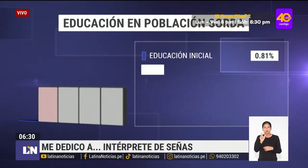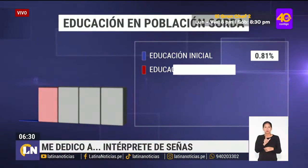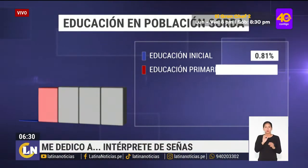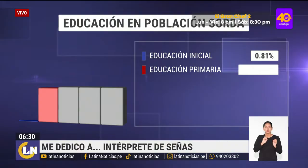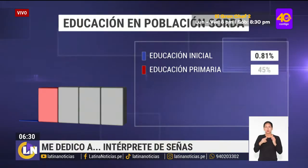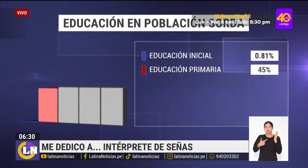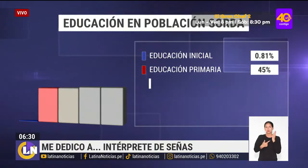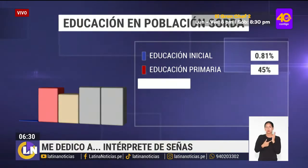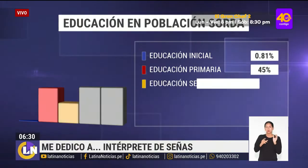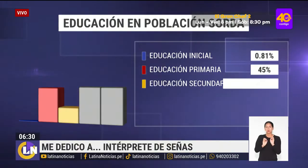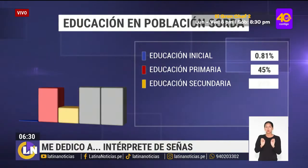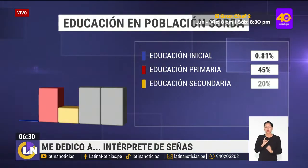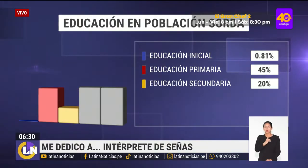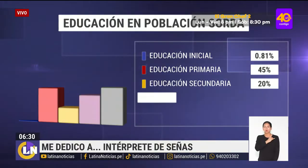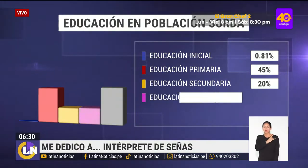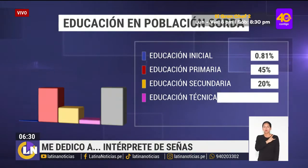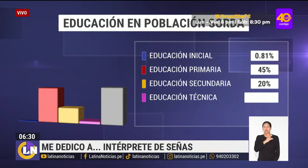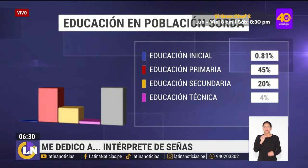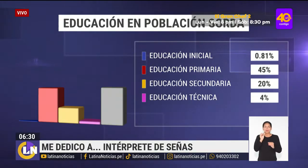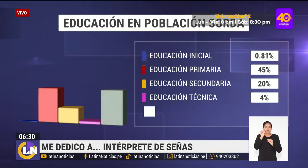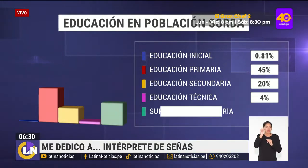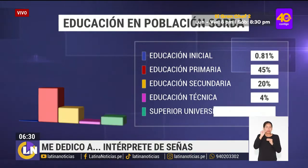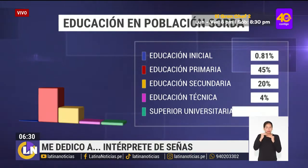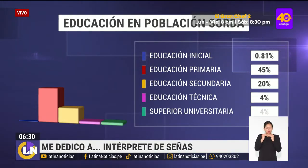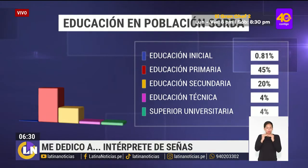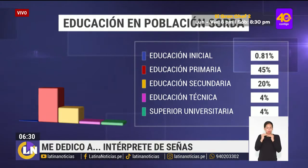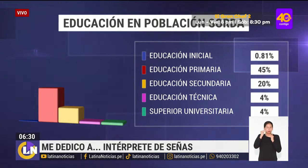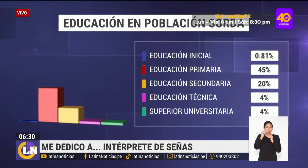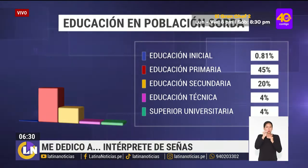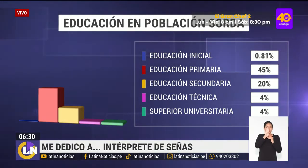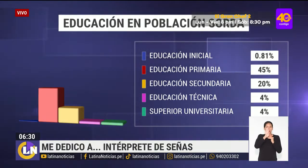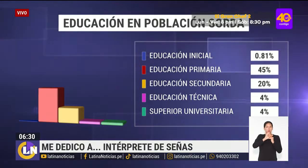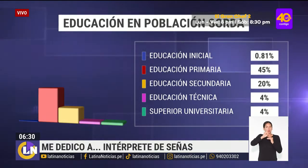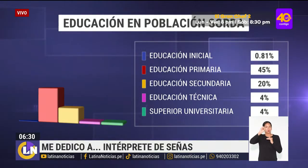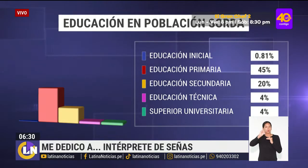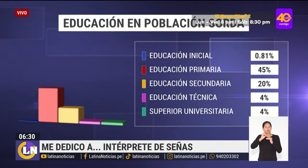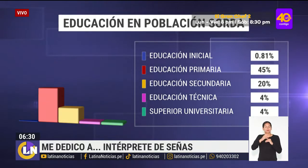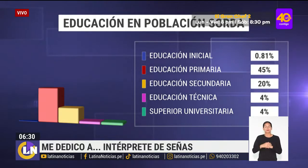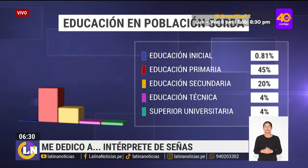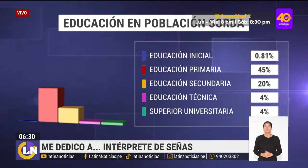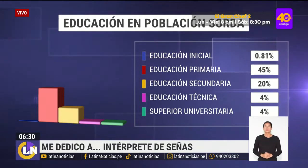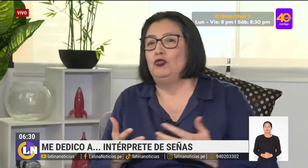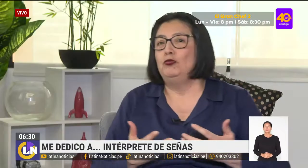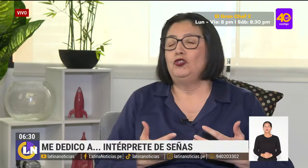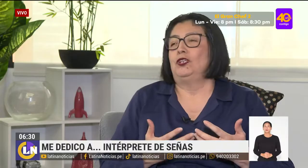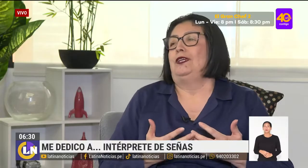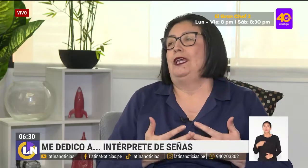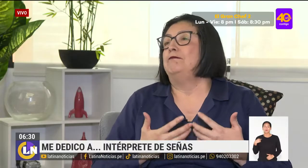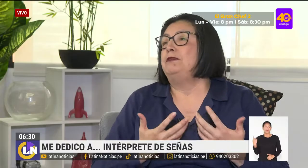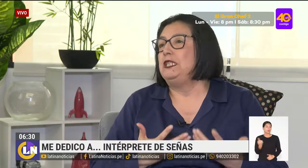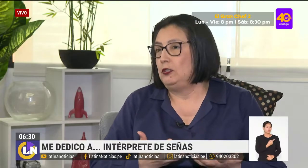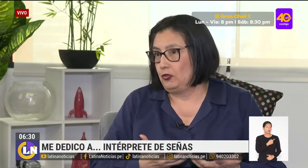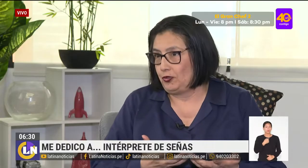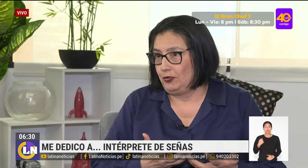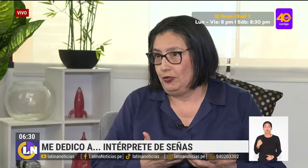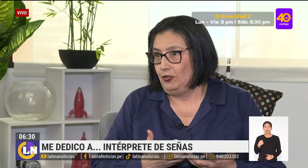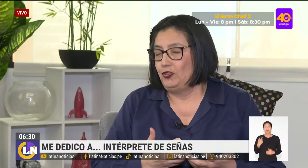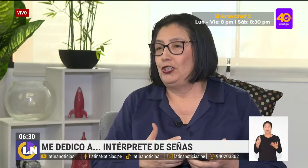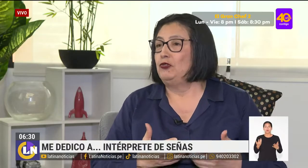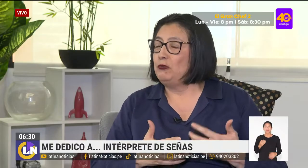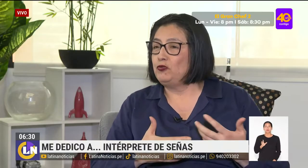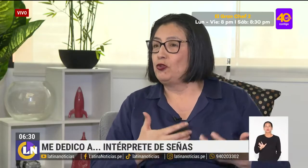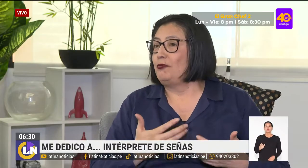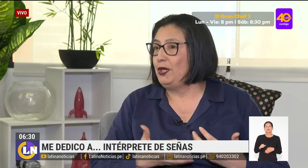es decir, con una carrera universitaria o técnica, apenas supera el 4%. Somos empíricos,